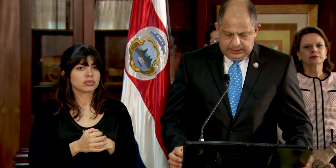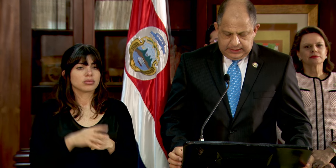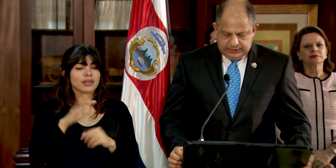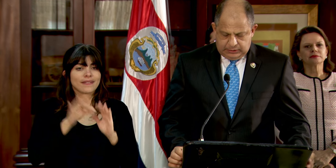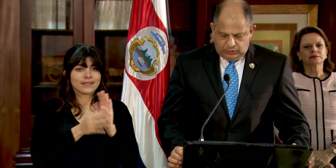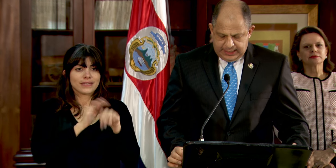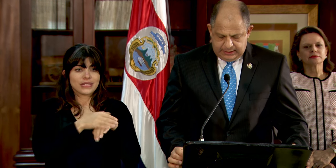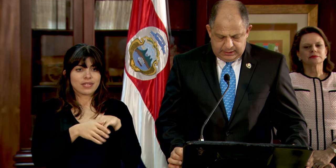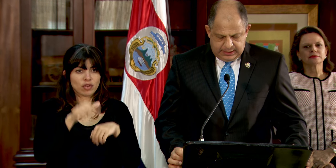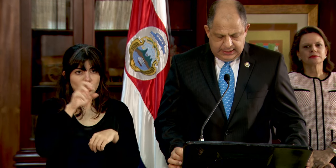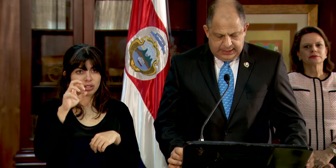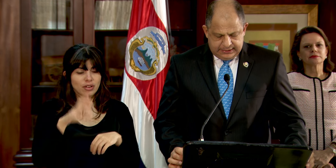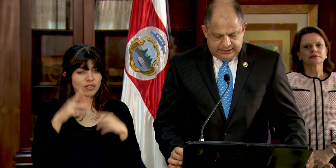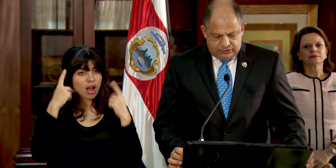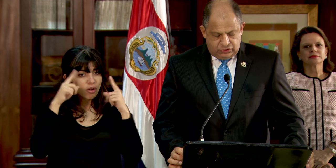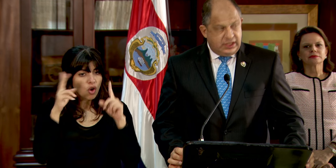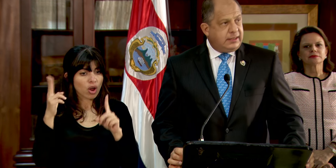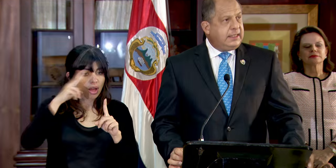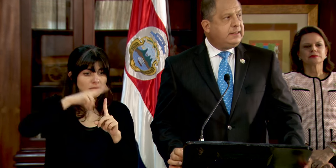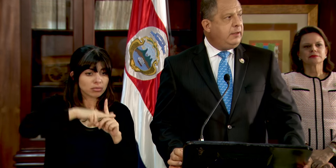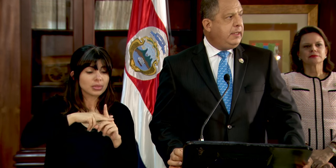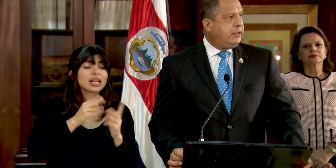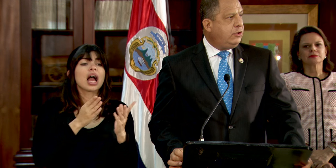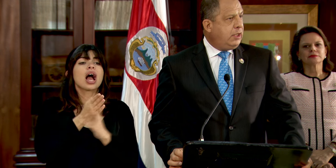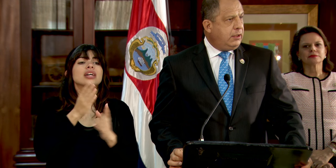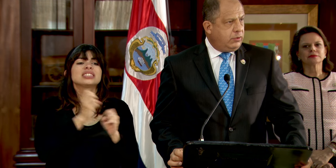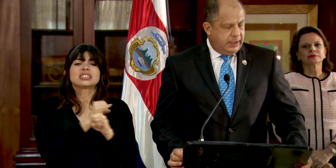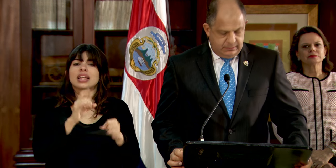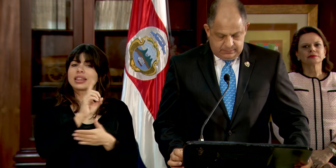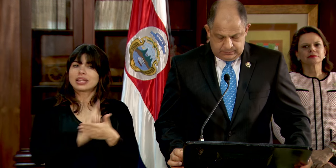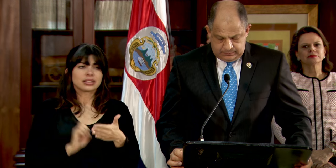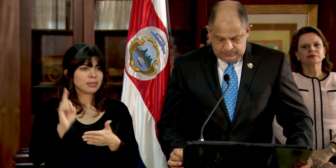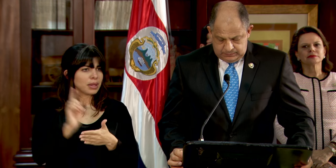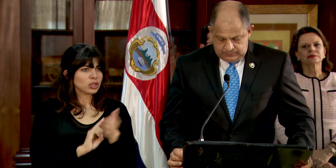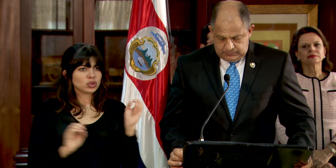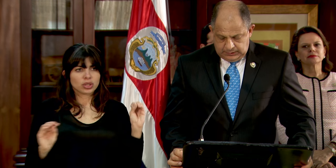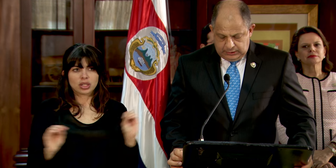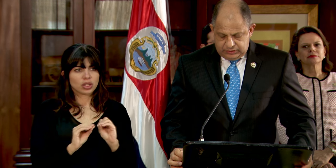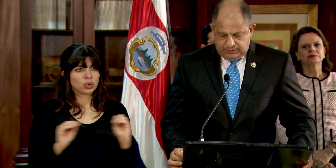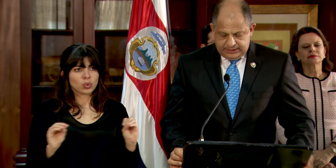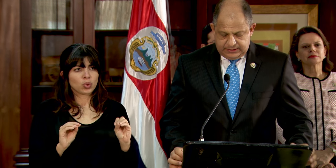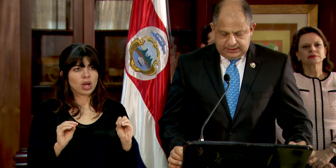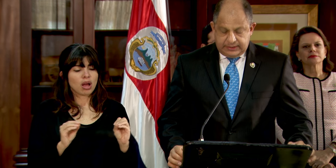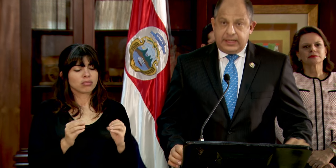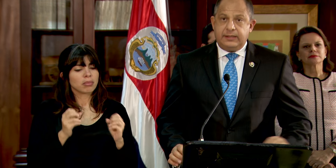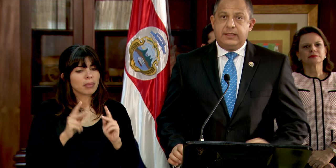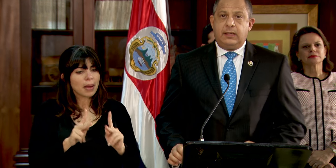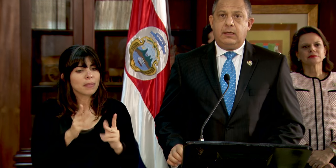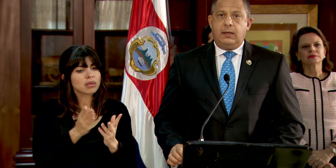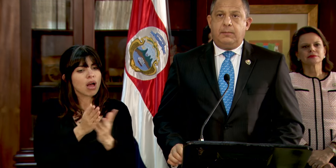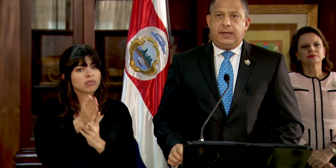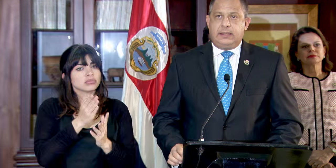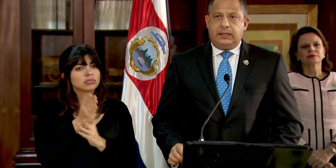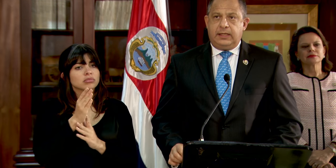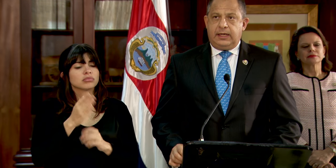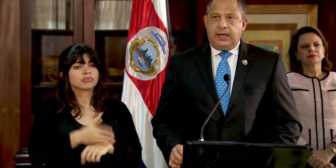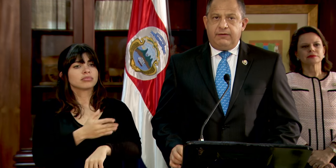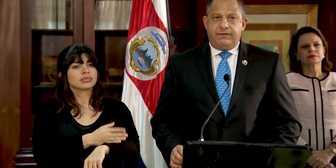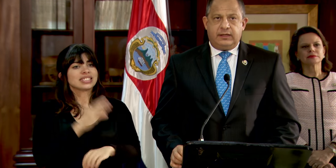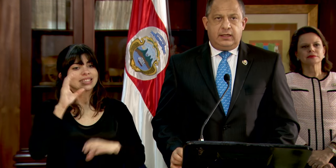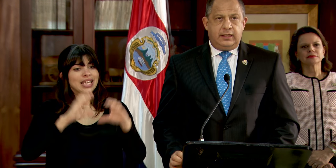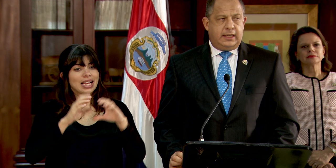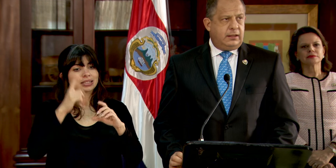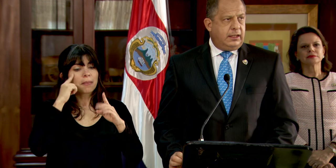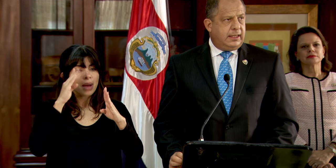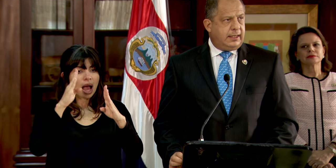y asegurar el acceso sin discriminación alguna a los avances de la ciencia para atender